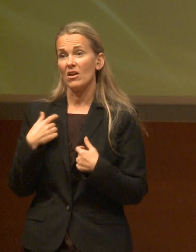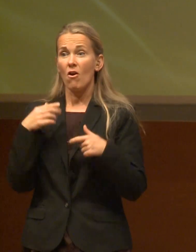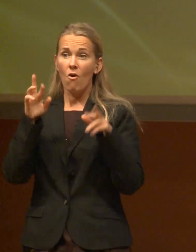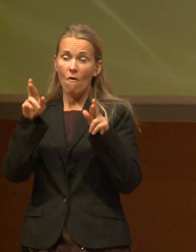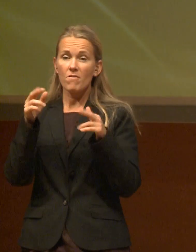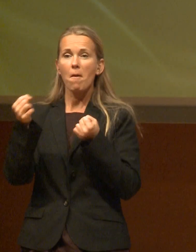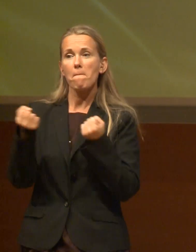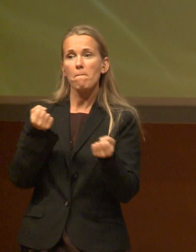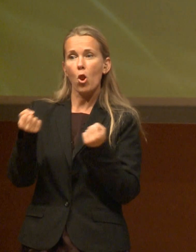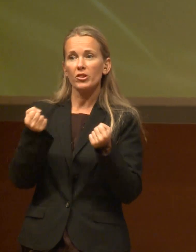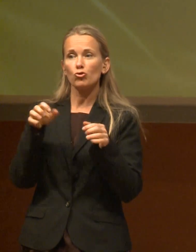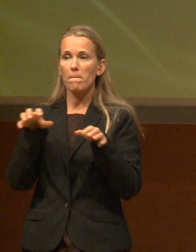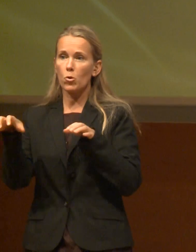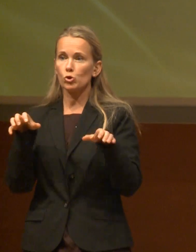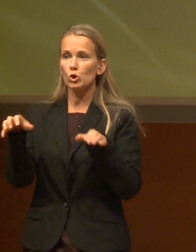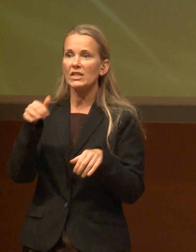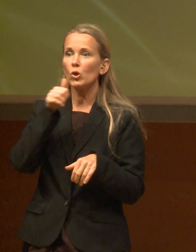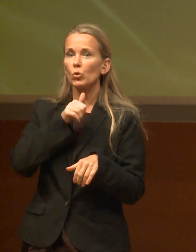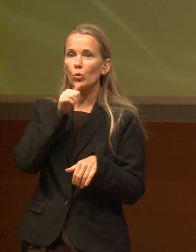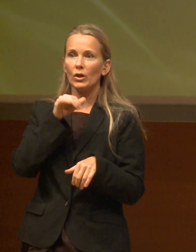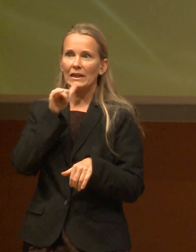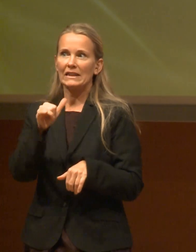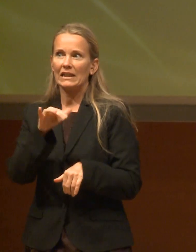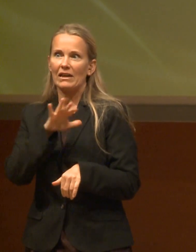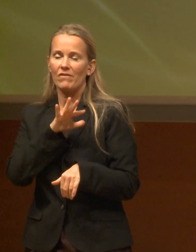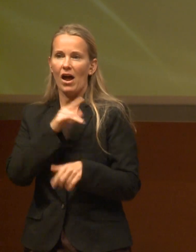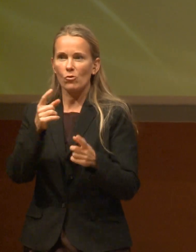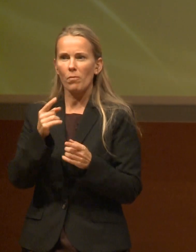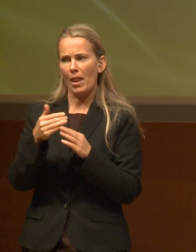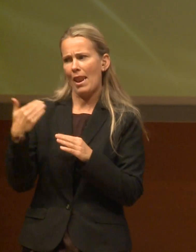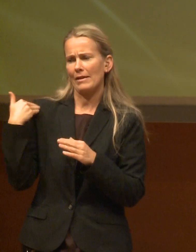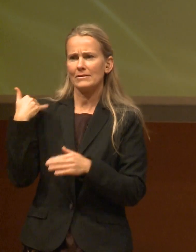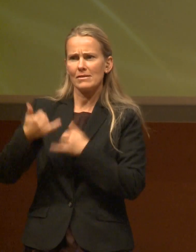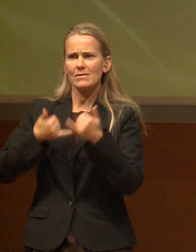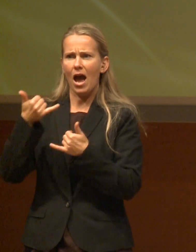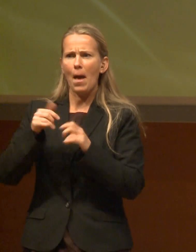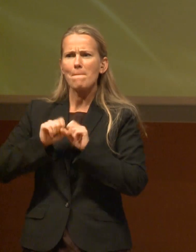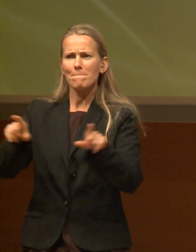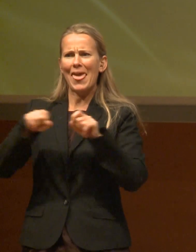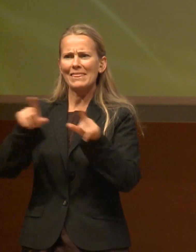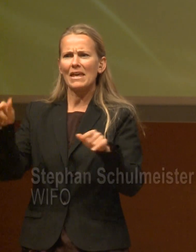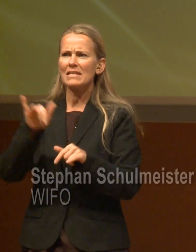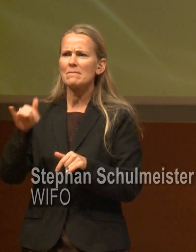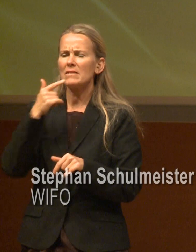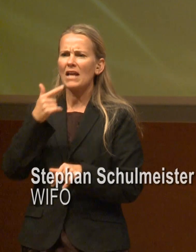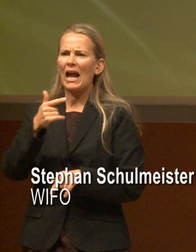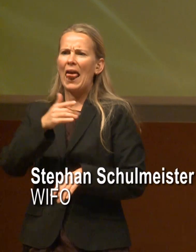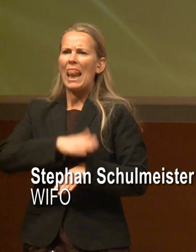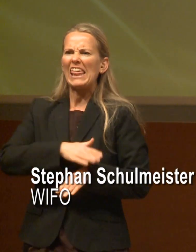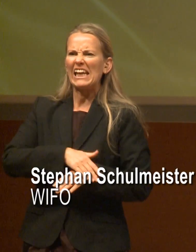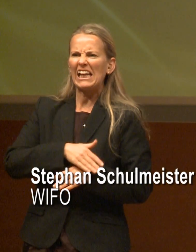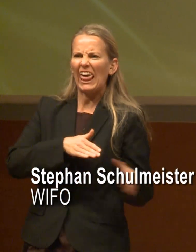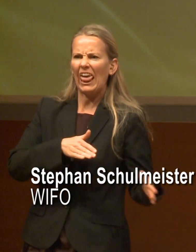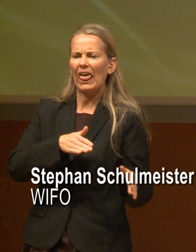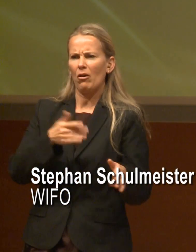die politische Positionierung der Grünen nicht irgendwie gefährde, denn in den letzten Jahren werde ich in den Medien immer als Linker, kürzlich im